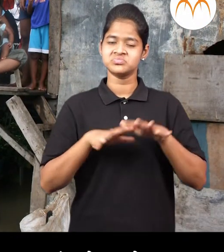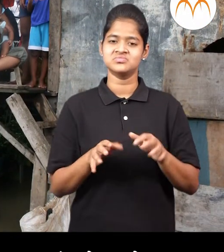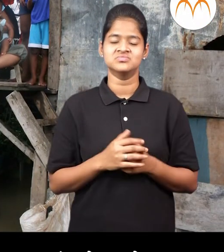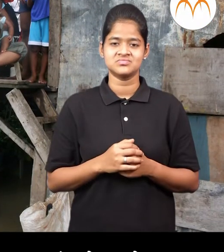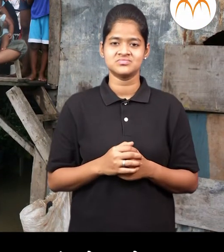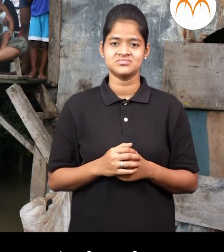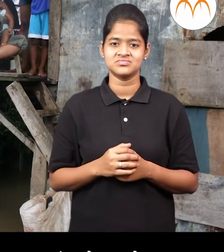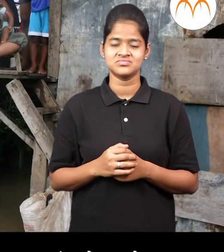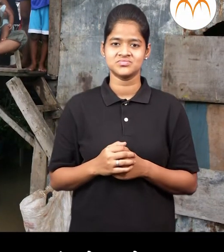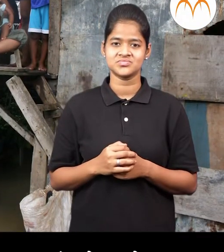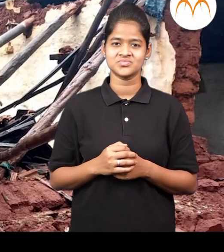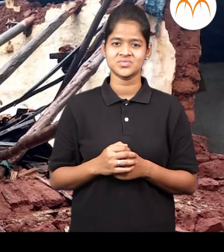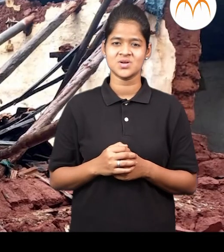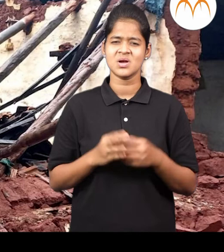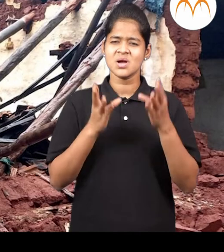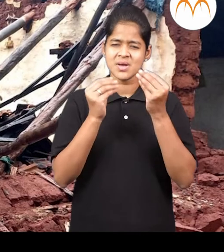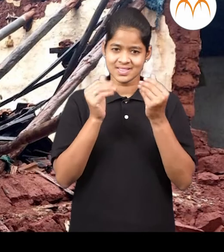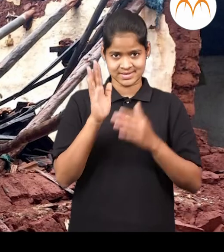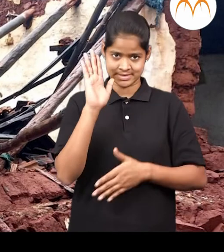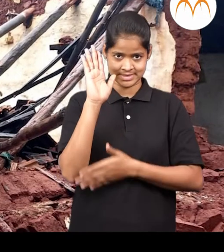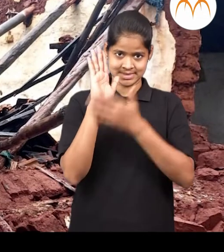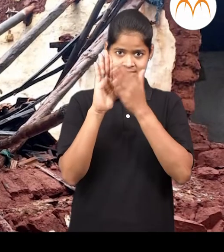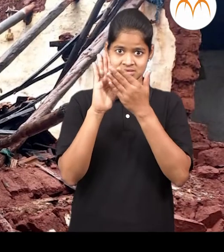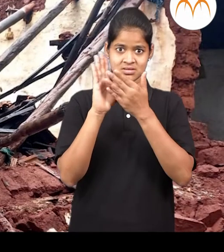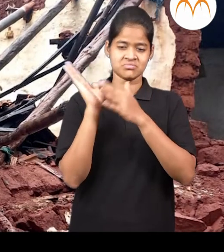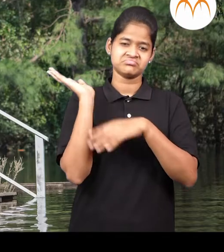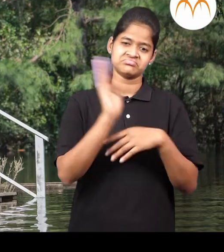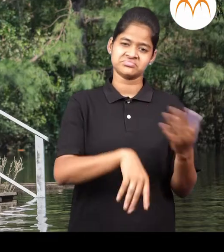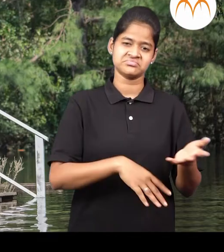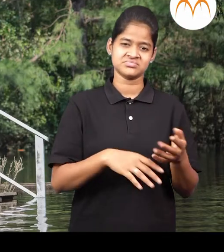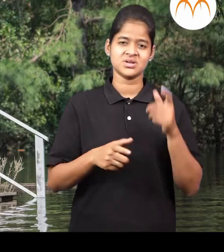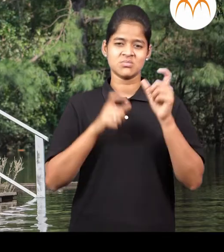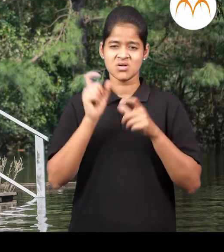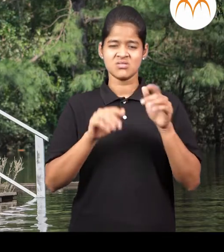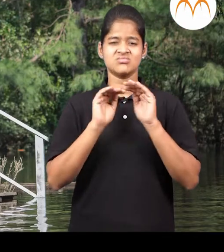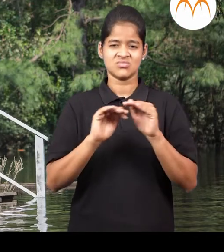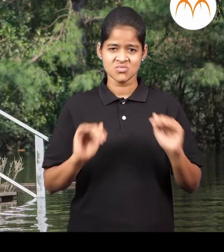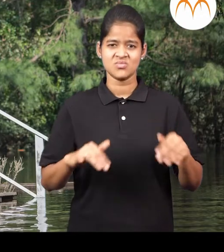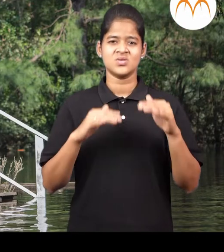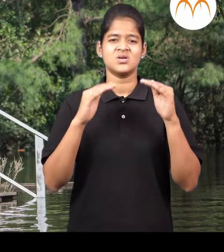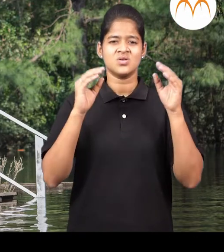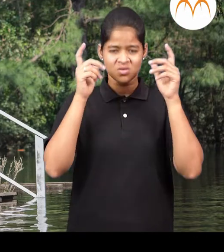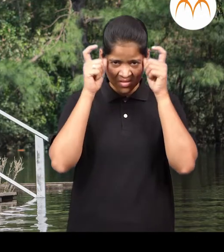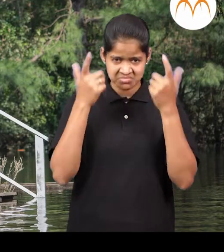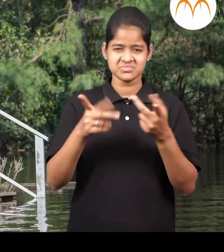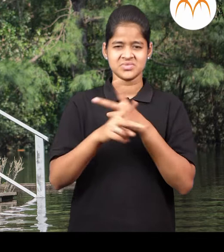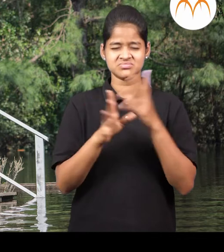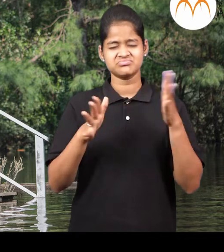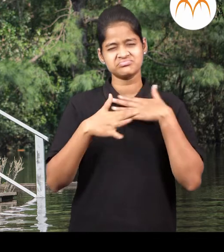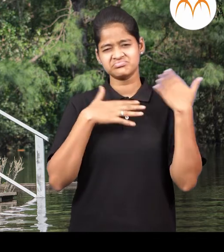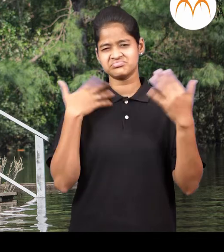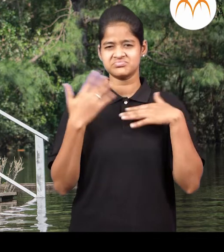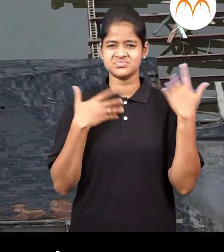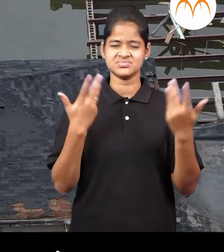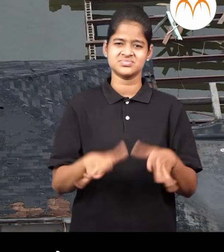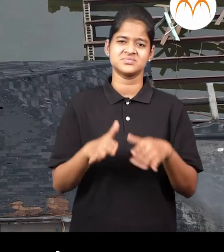घरान मदे घुशते मातीची घरे पडू शकताथ मुले, गुरे, मानसे, बुडून मरू शकताथ